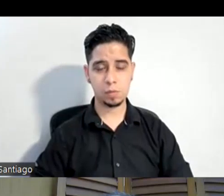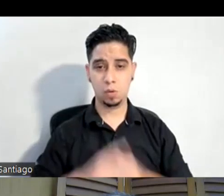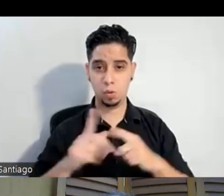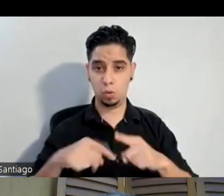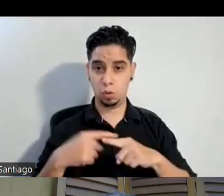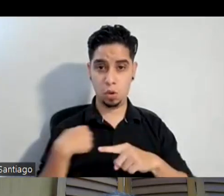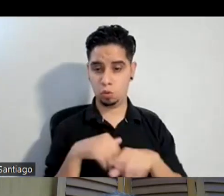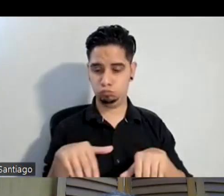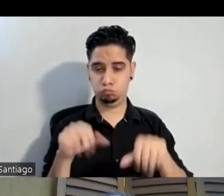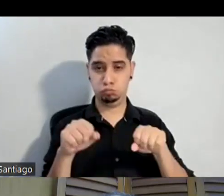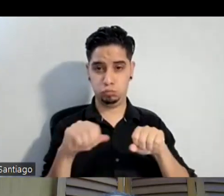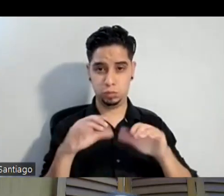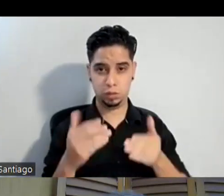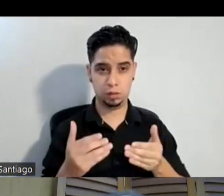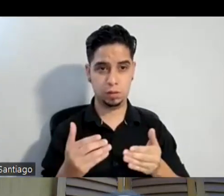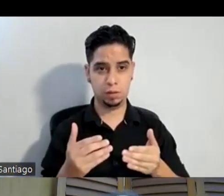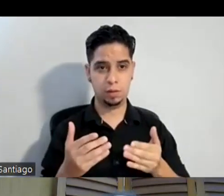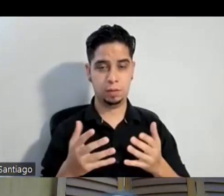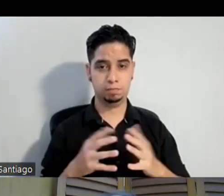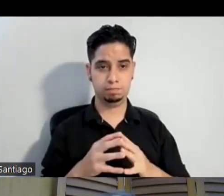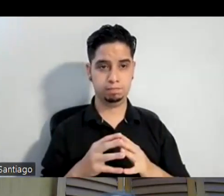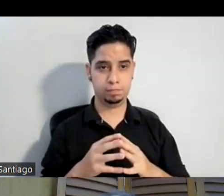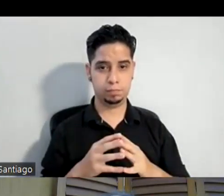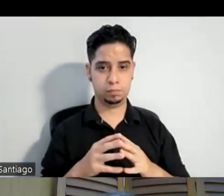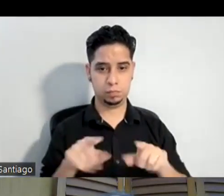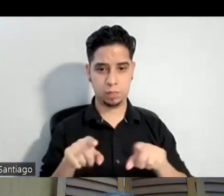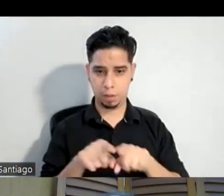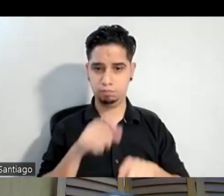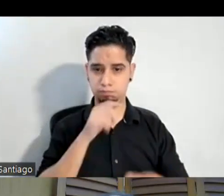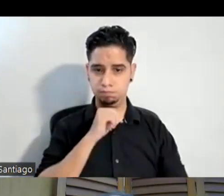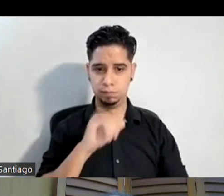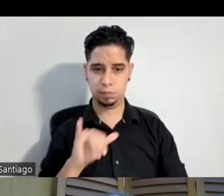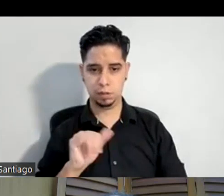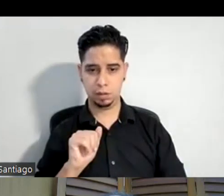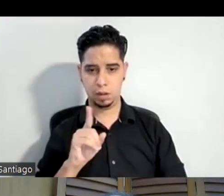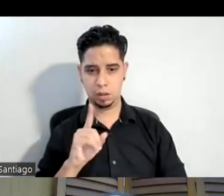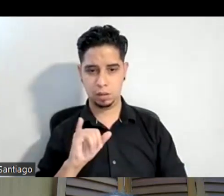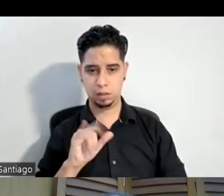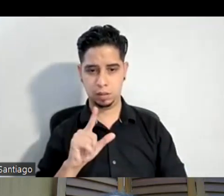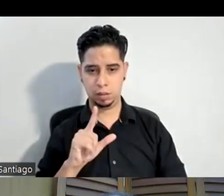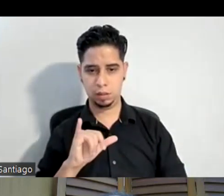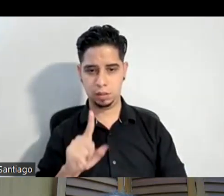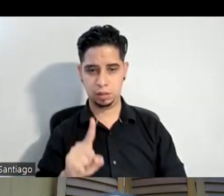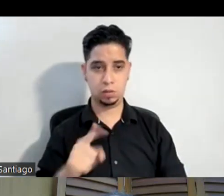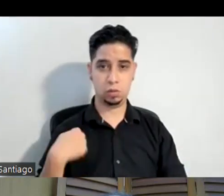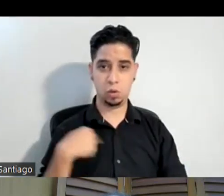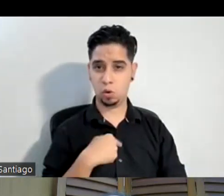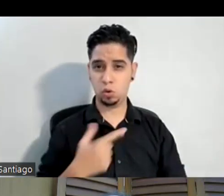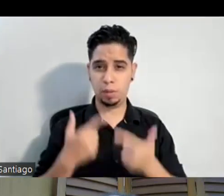y yo digo yo diría que hasta la época de Yadilí también hacíamos eso que tú dices o sea vivíamos para estar en el teatro y